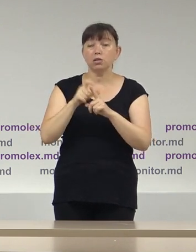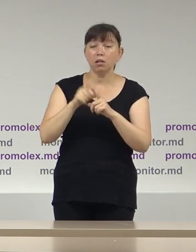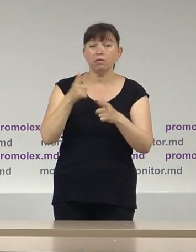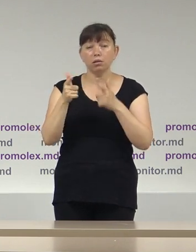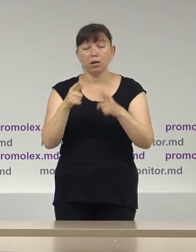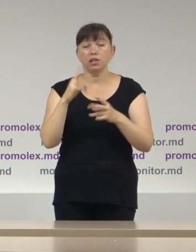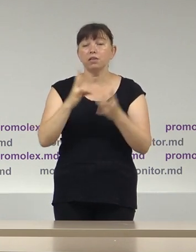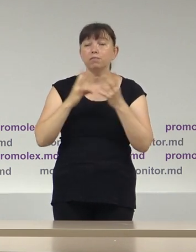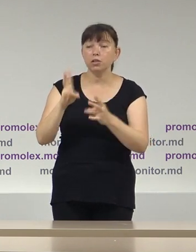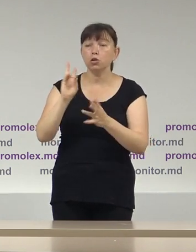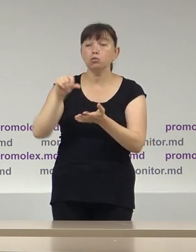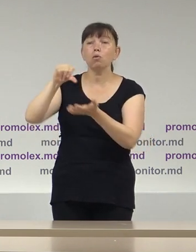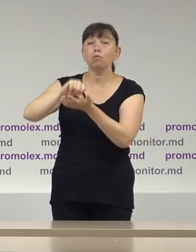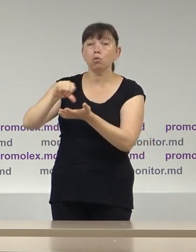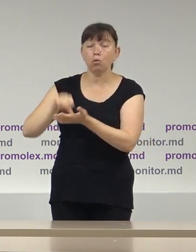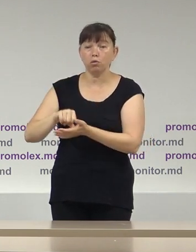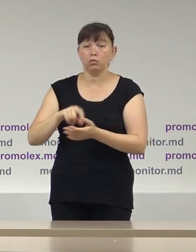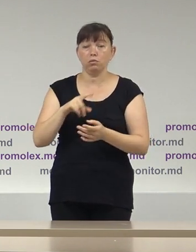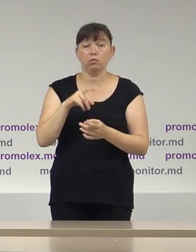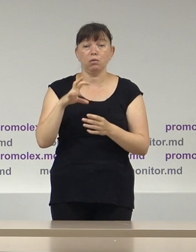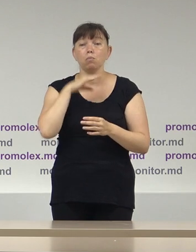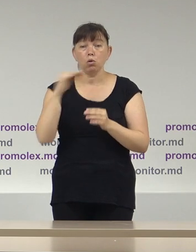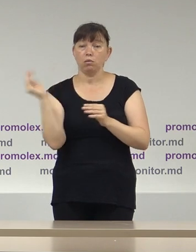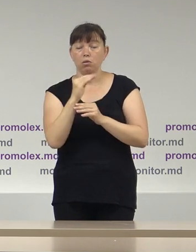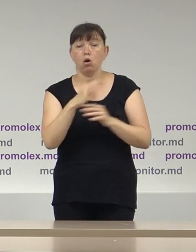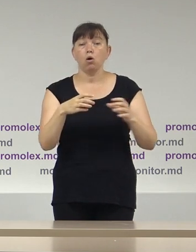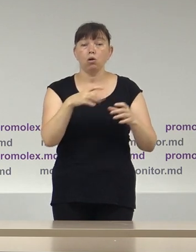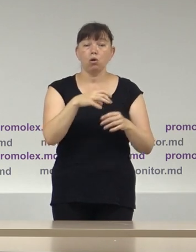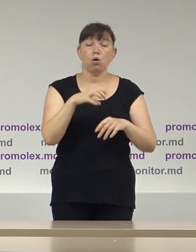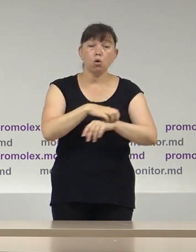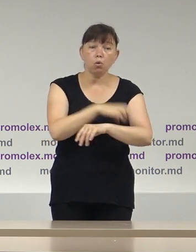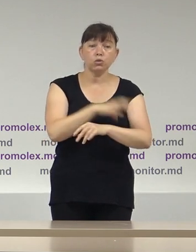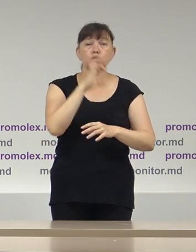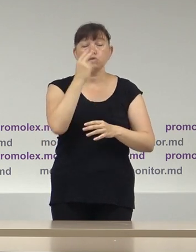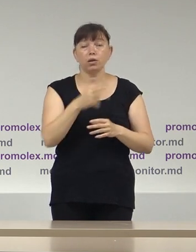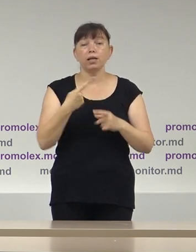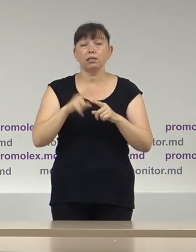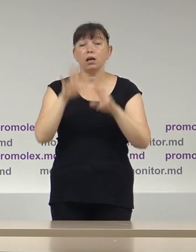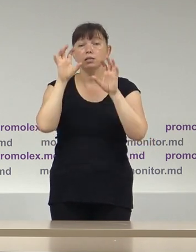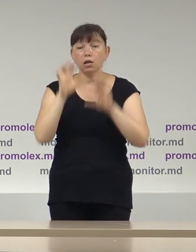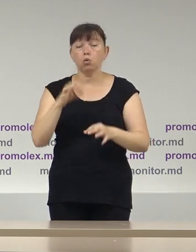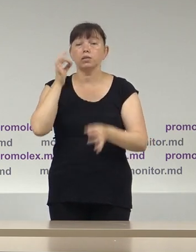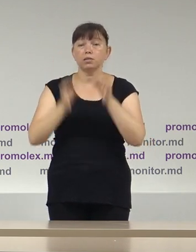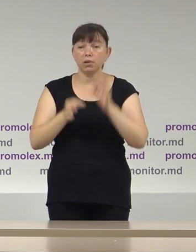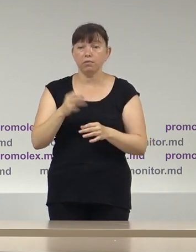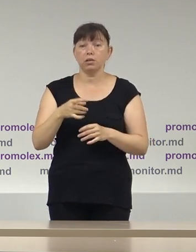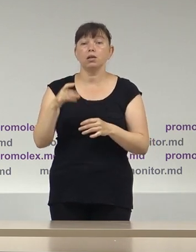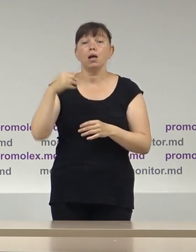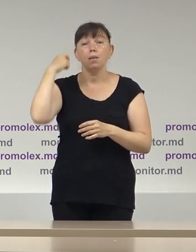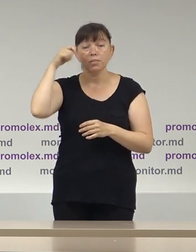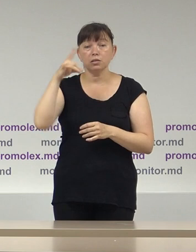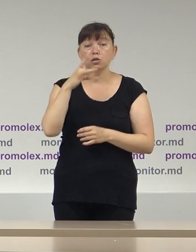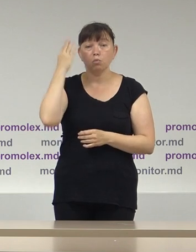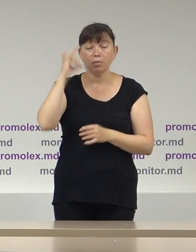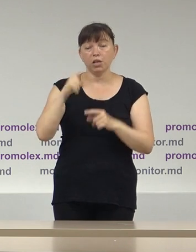membrii și susținătorii blocului comuniștilor și socialiștilor, partidului legii și dreptății, președințele Republicii Moldova și